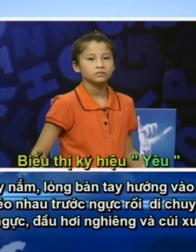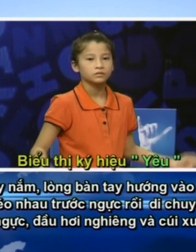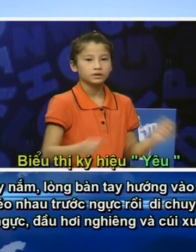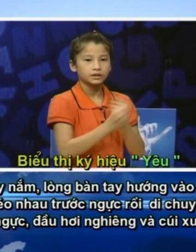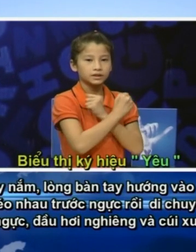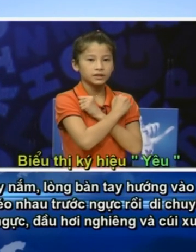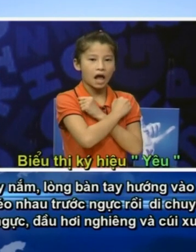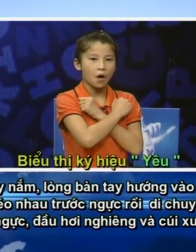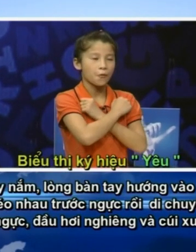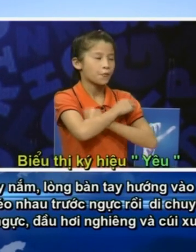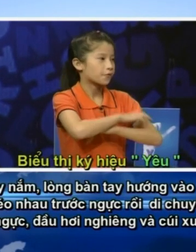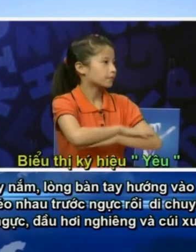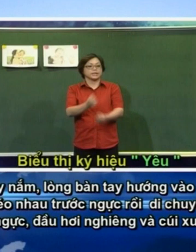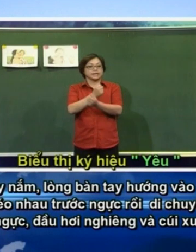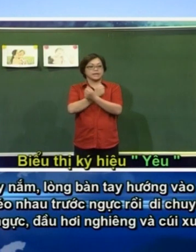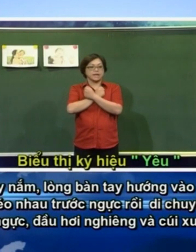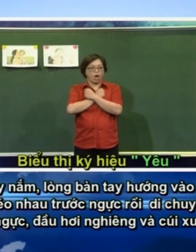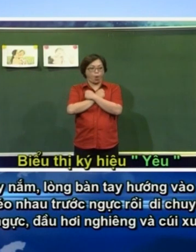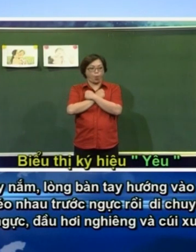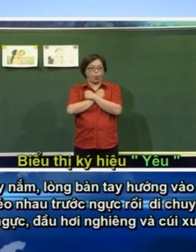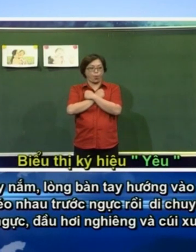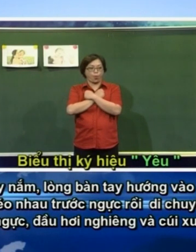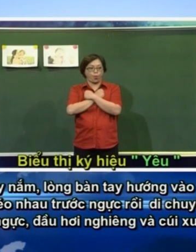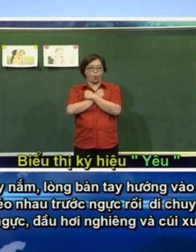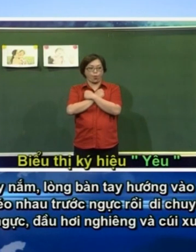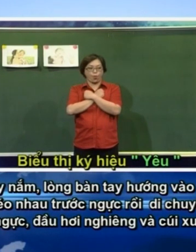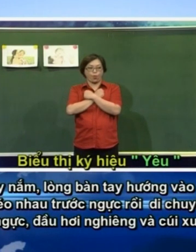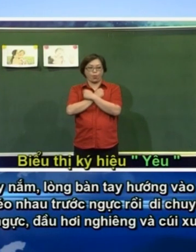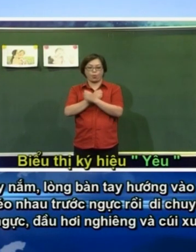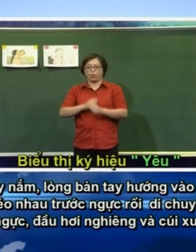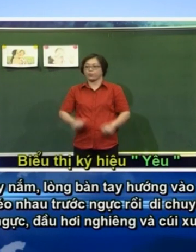trước ngực Rồi di chuyển vào sát ngực Đầu hơi nghiêng Và cuối xuống